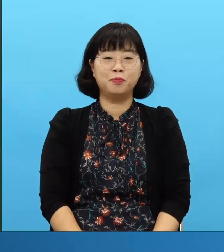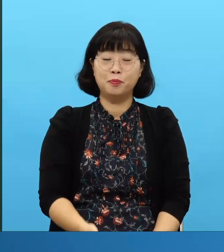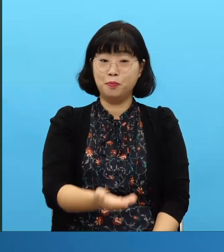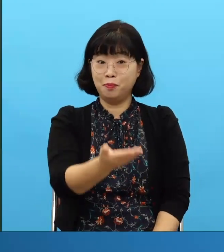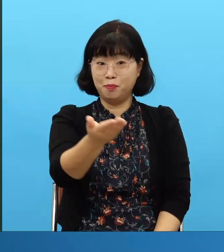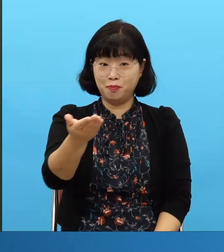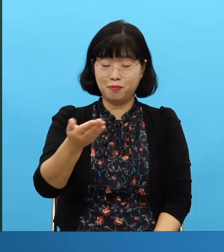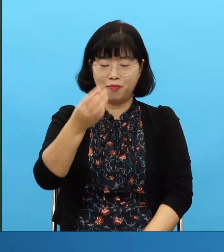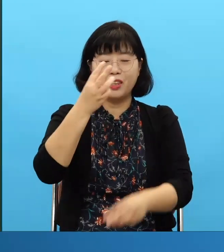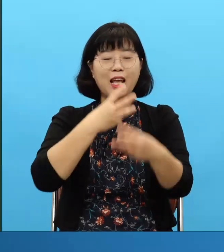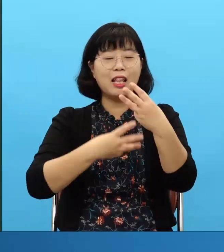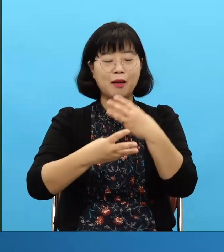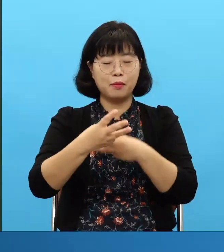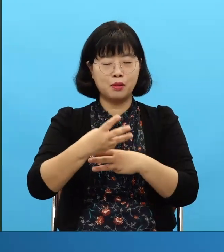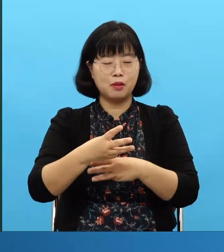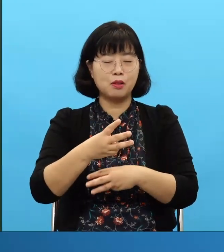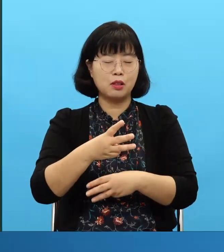nuestros remanentes solo deben de hacer una cosa bien